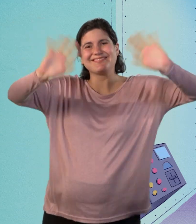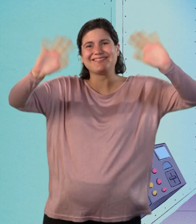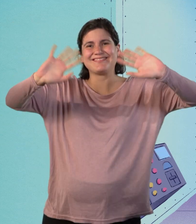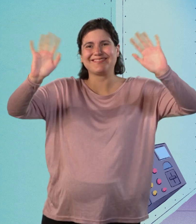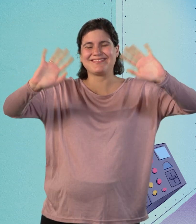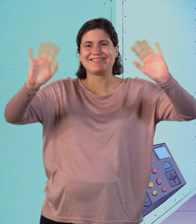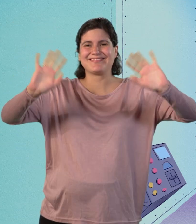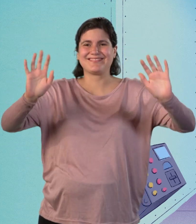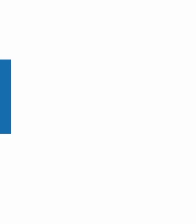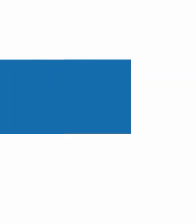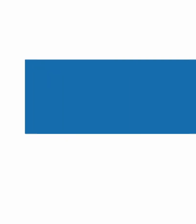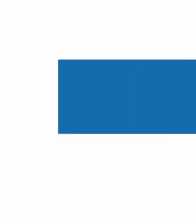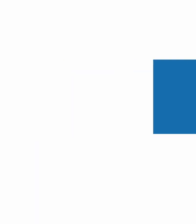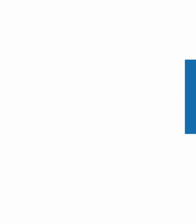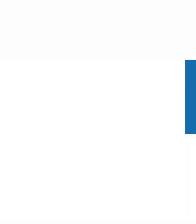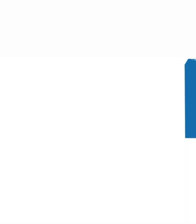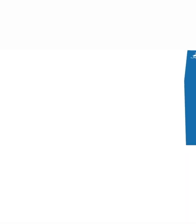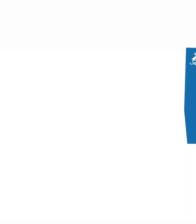¡Adiós!